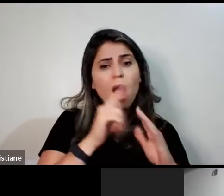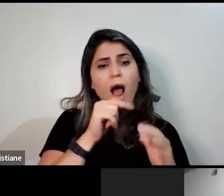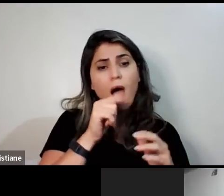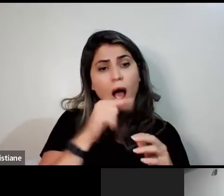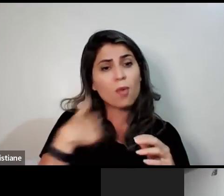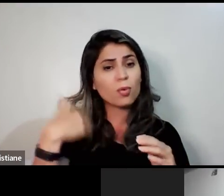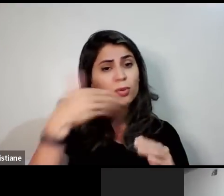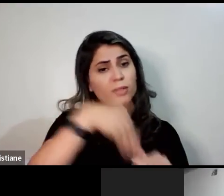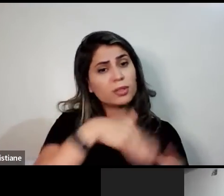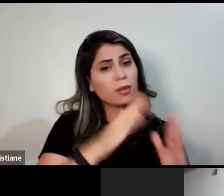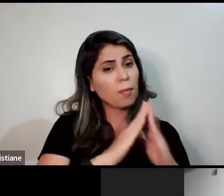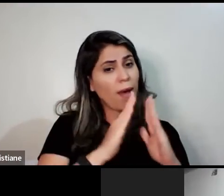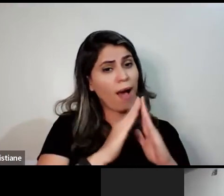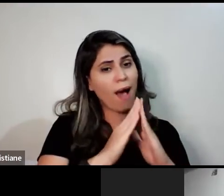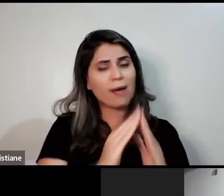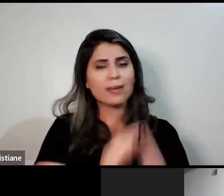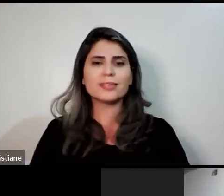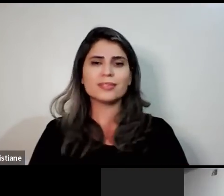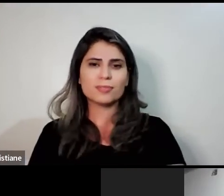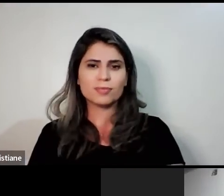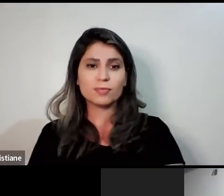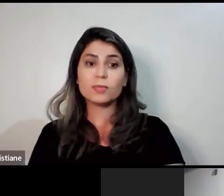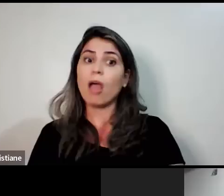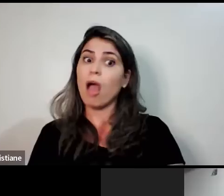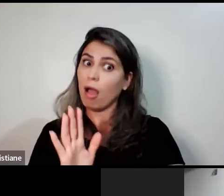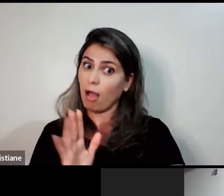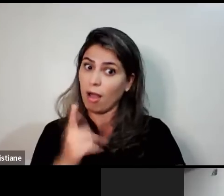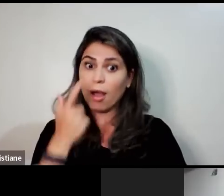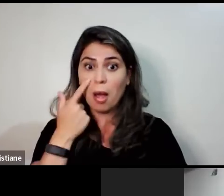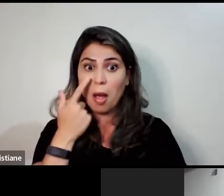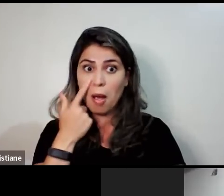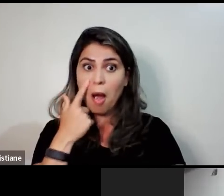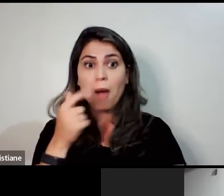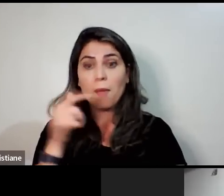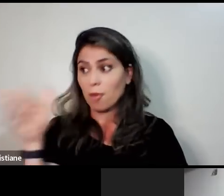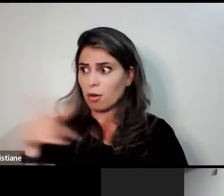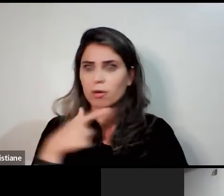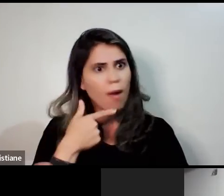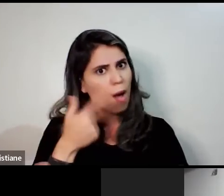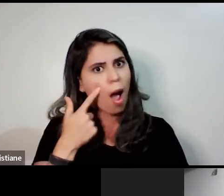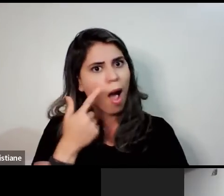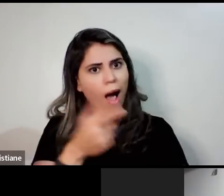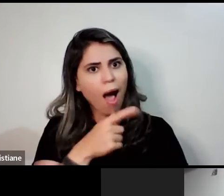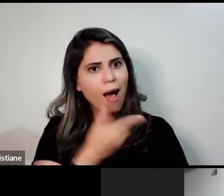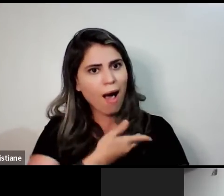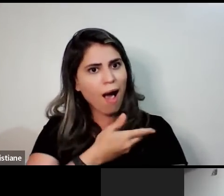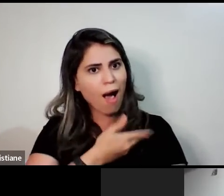uma... Sempre é muito tempo, não é, Graça? Imagina ela ficar te dando a água sempre.